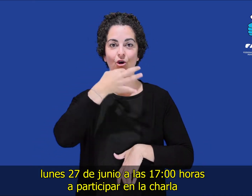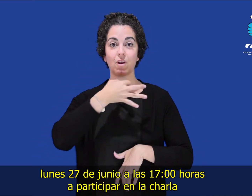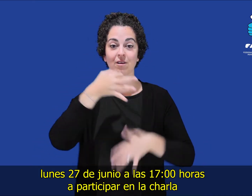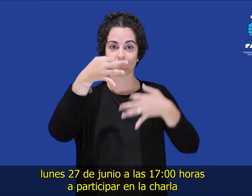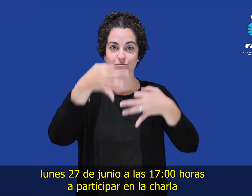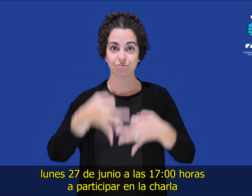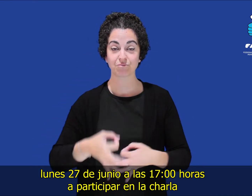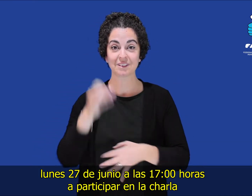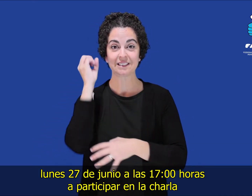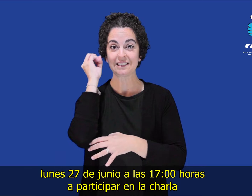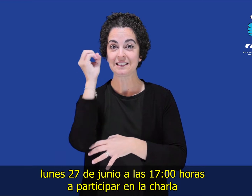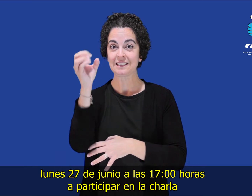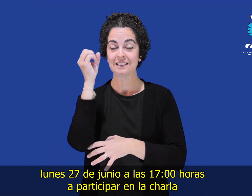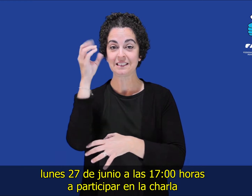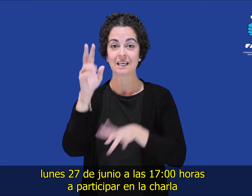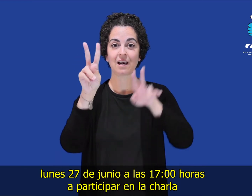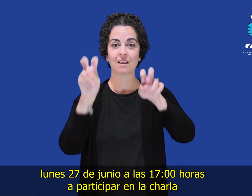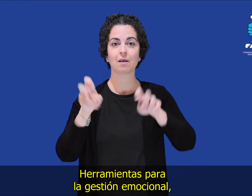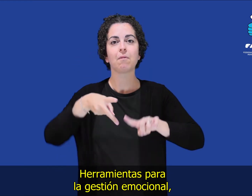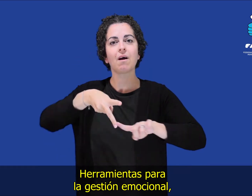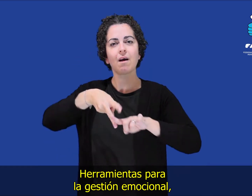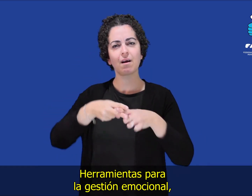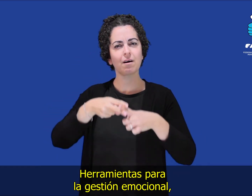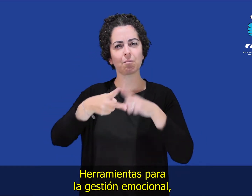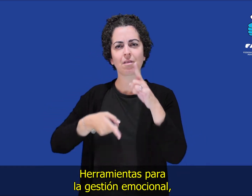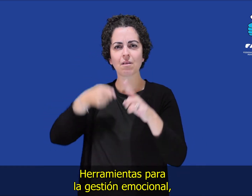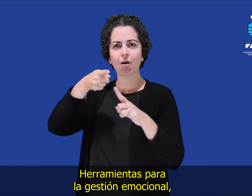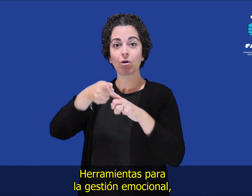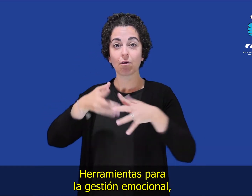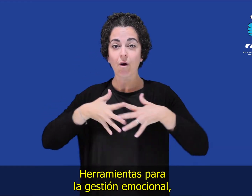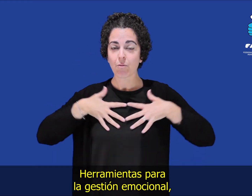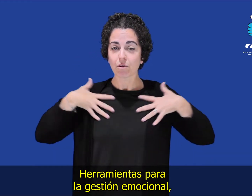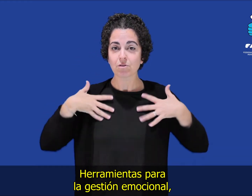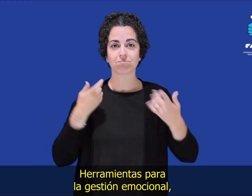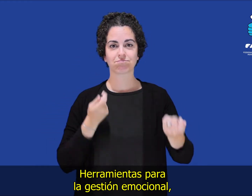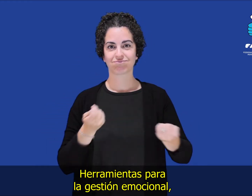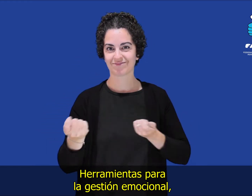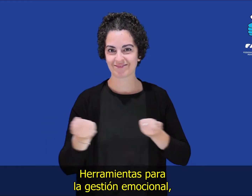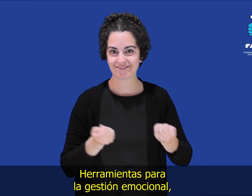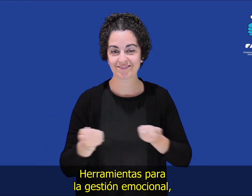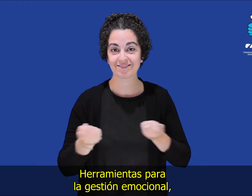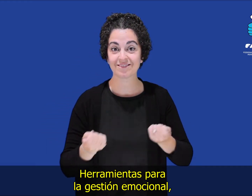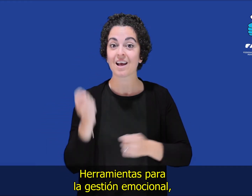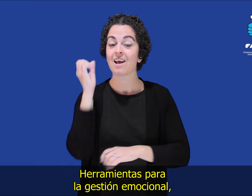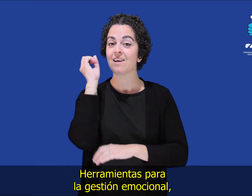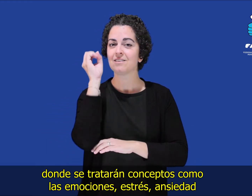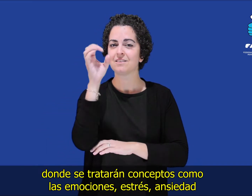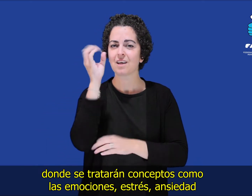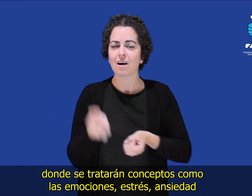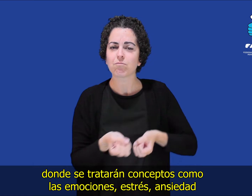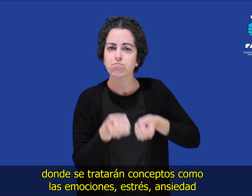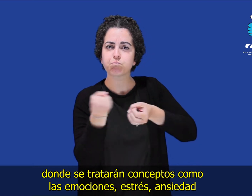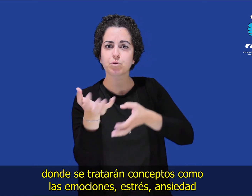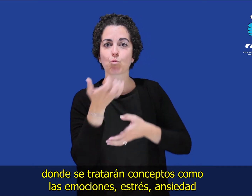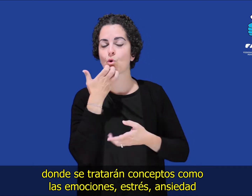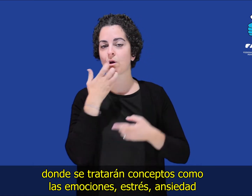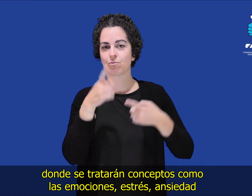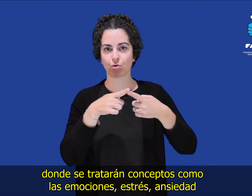horas a participar en la charla Herramientas para la Gestión Emocional donde se tratarán